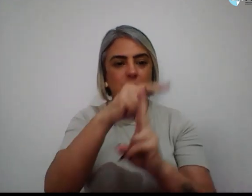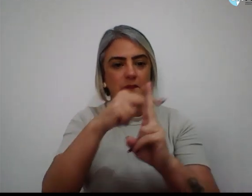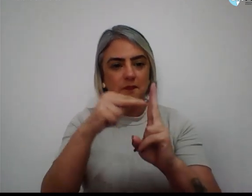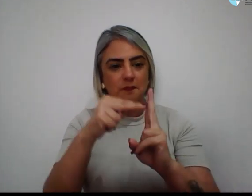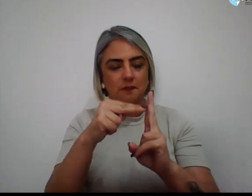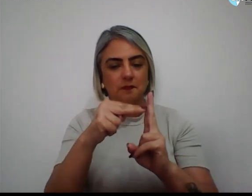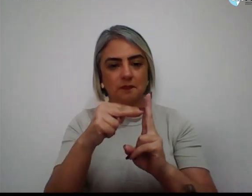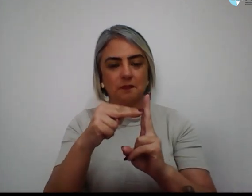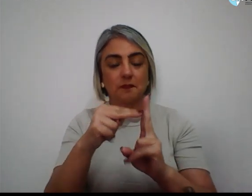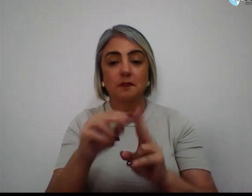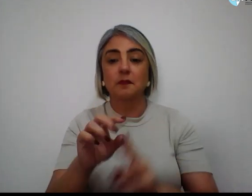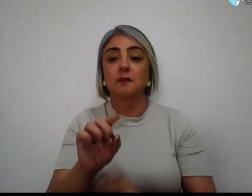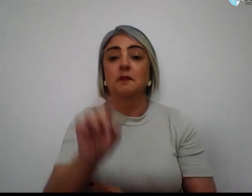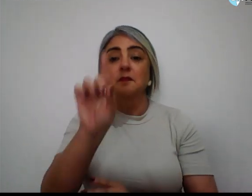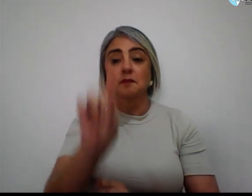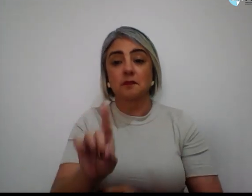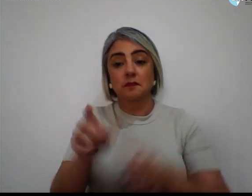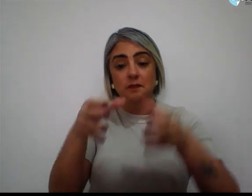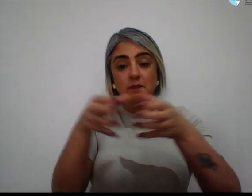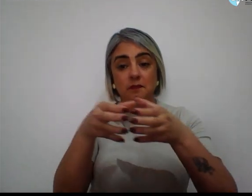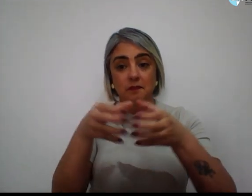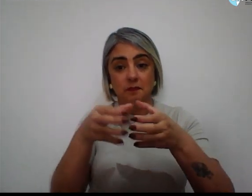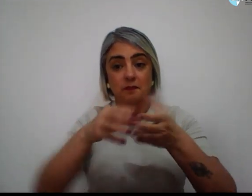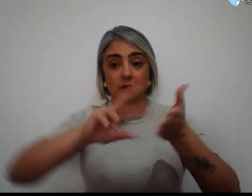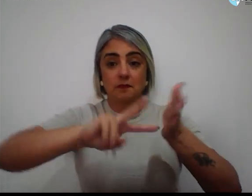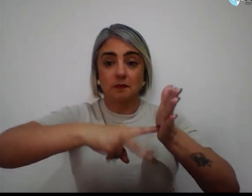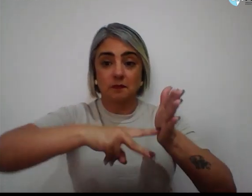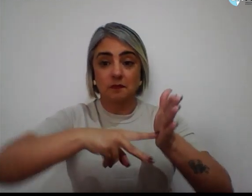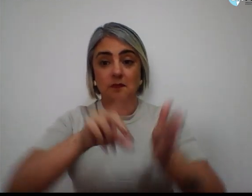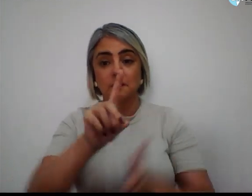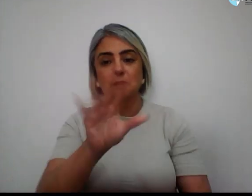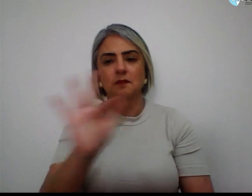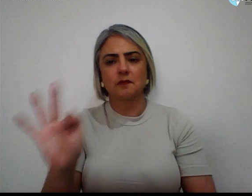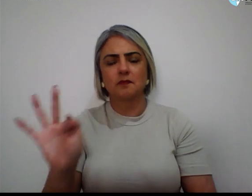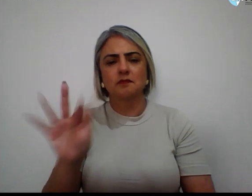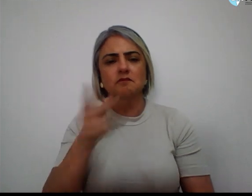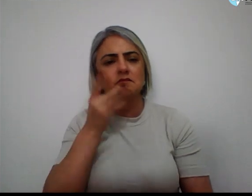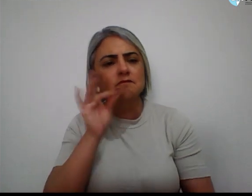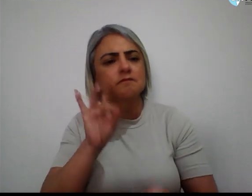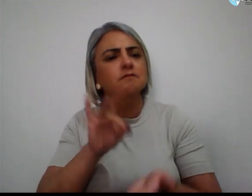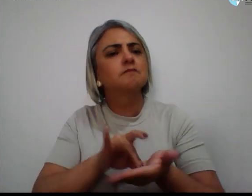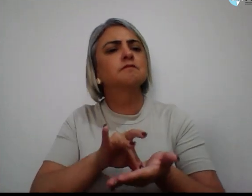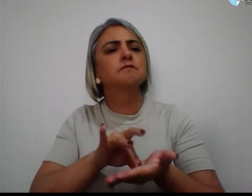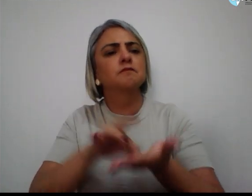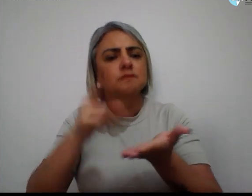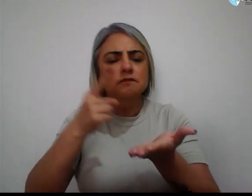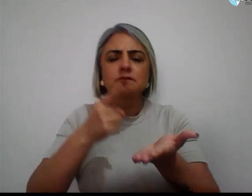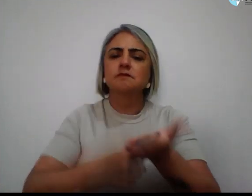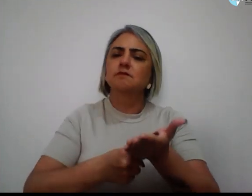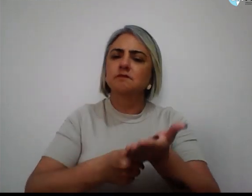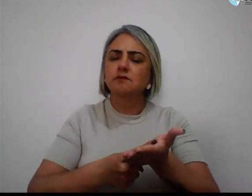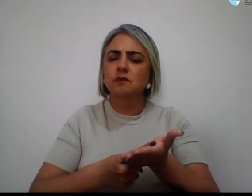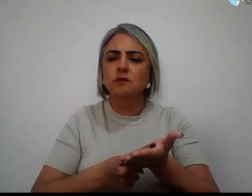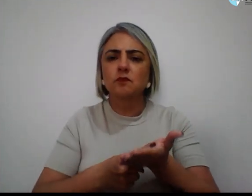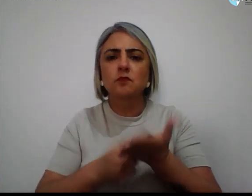A diretoria colegiada do SimproDF reafirma seu compromisso incondicional com a